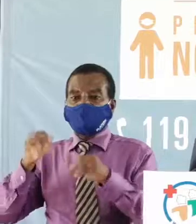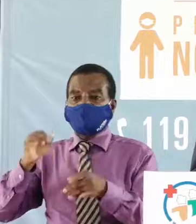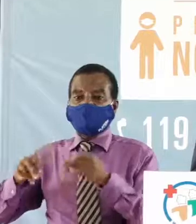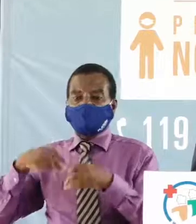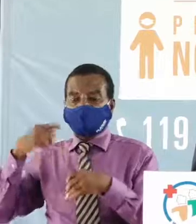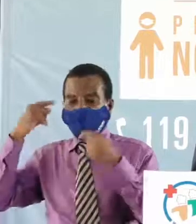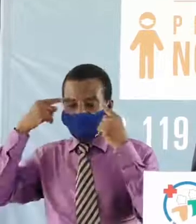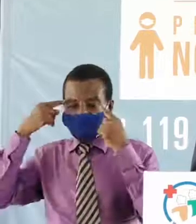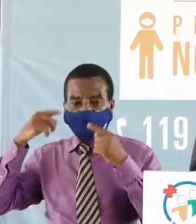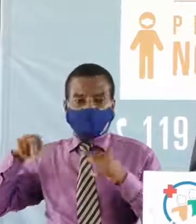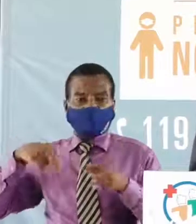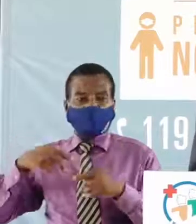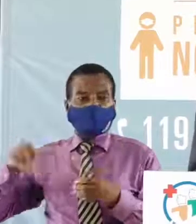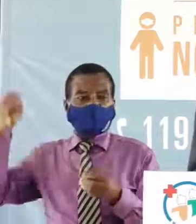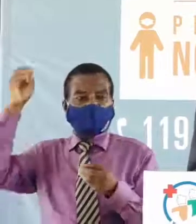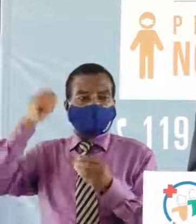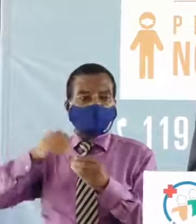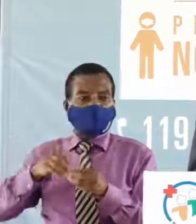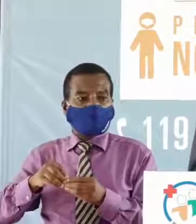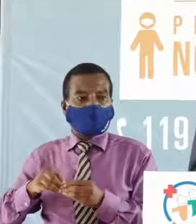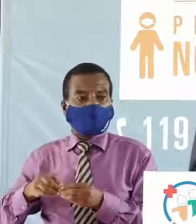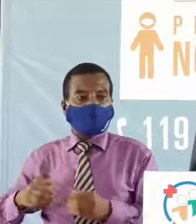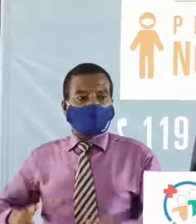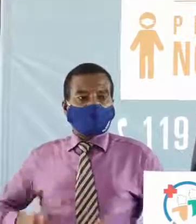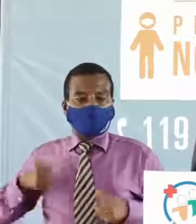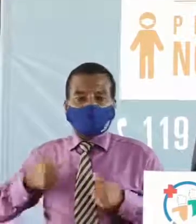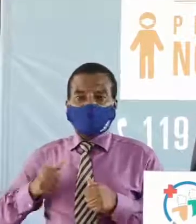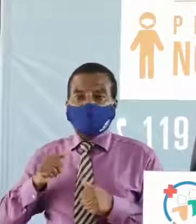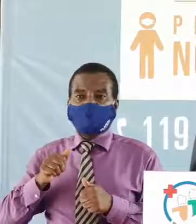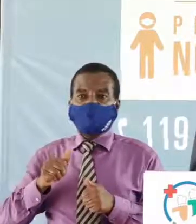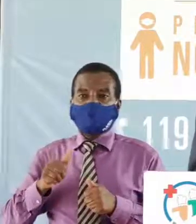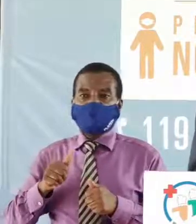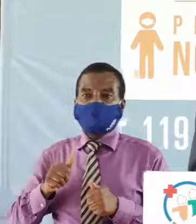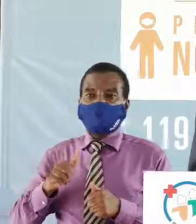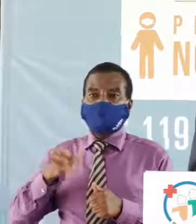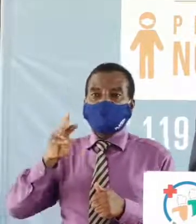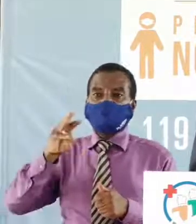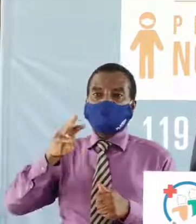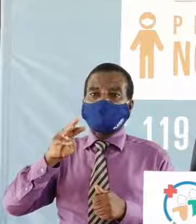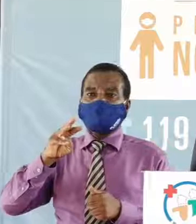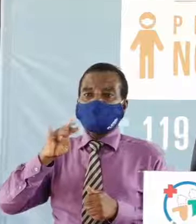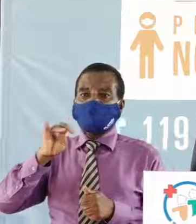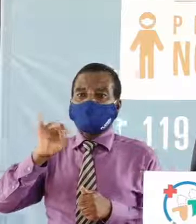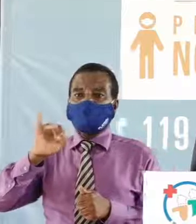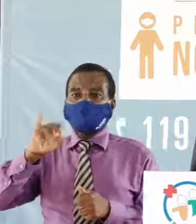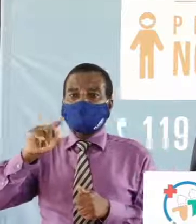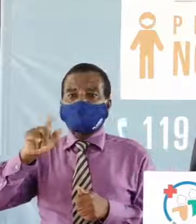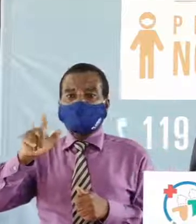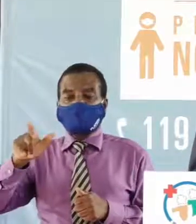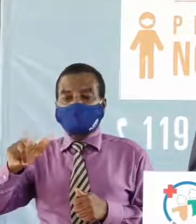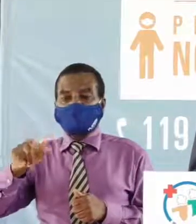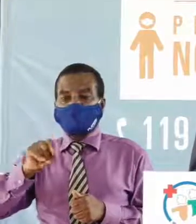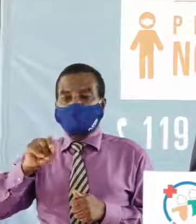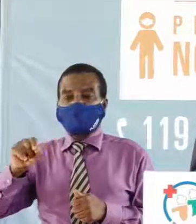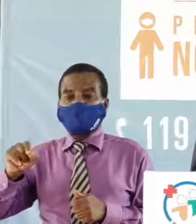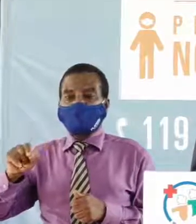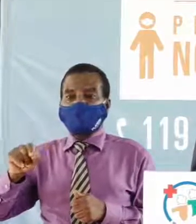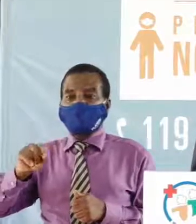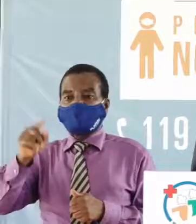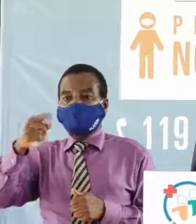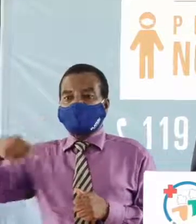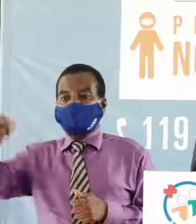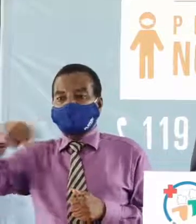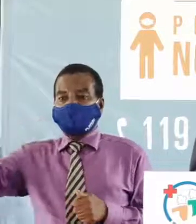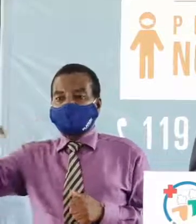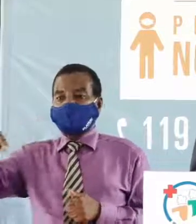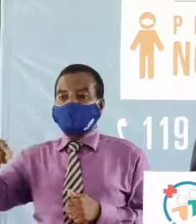préoccupations. A cela je pourrais ajouter les adresses suivantes e-mail infocovid19 arrobasgo